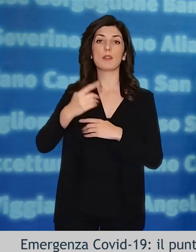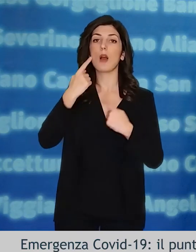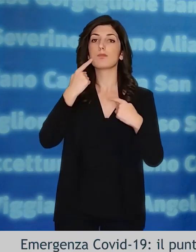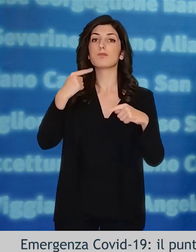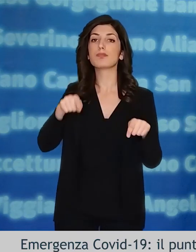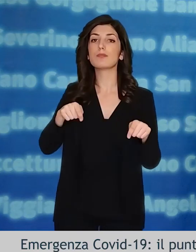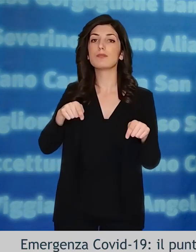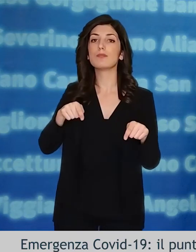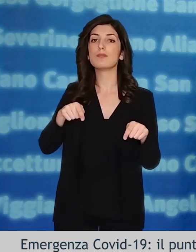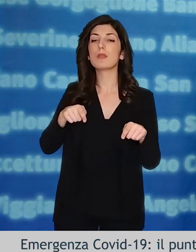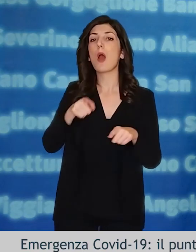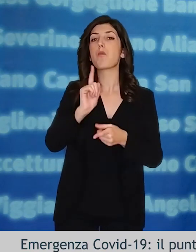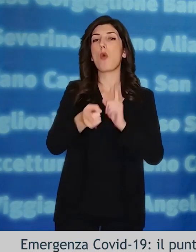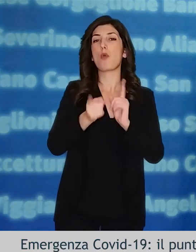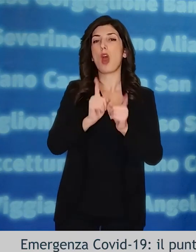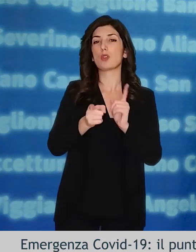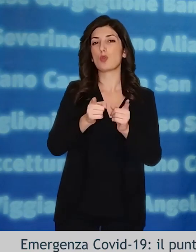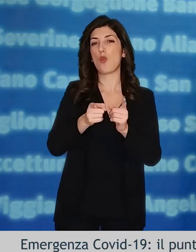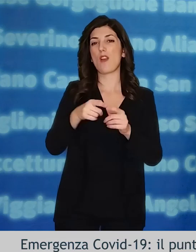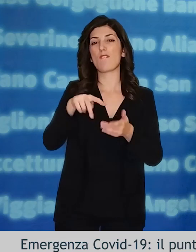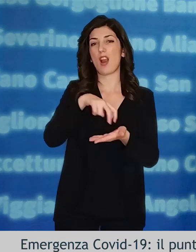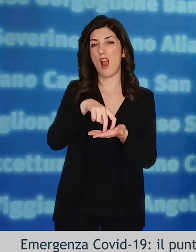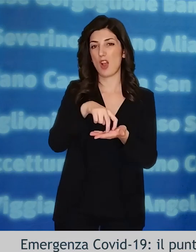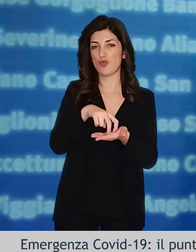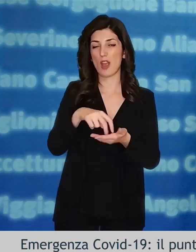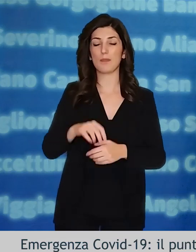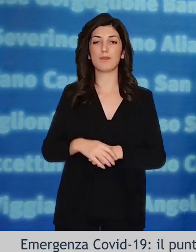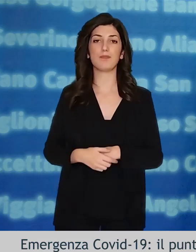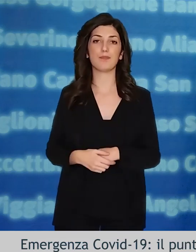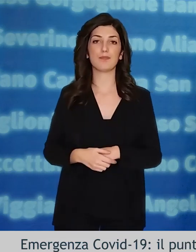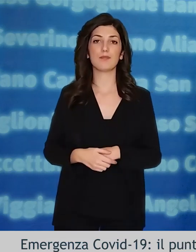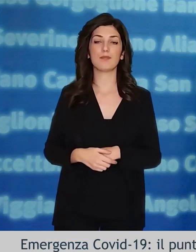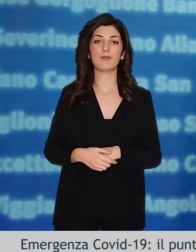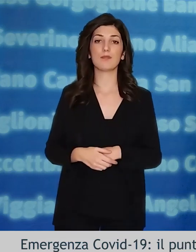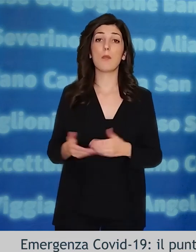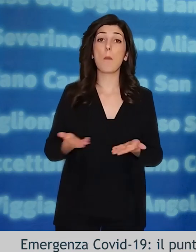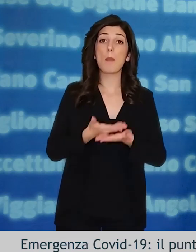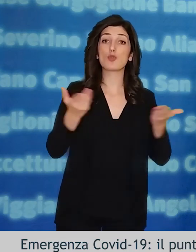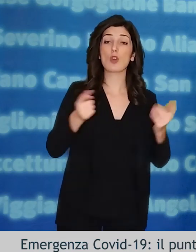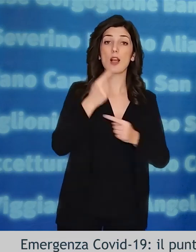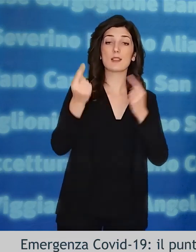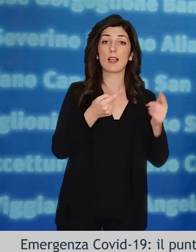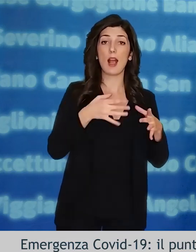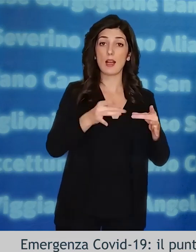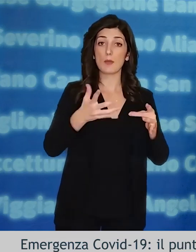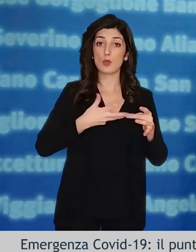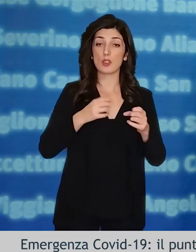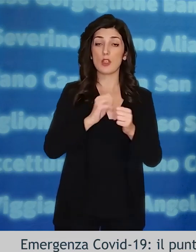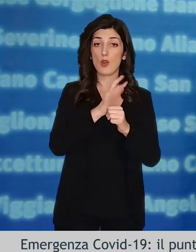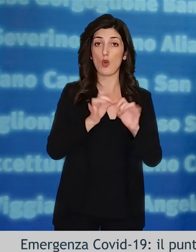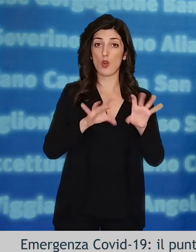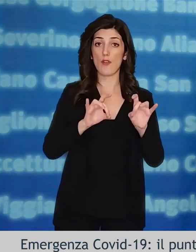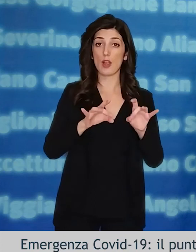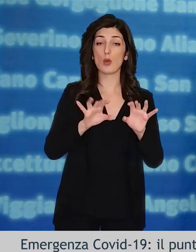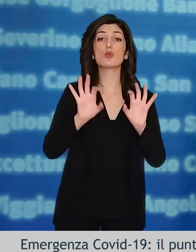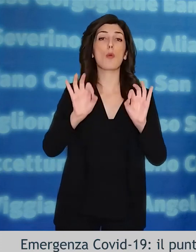e da disabilità rappresentano una popolazione fragile. La maggior parte dei casi